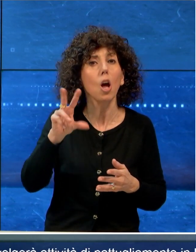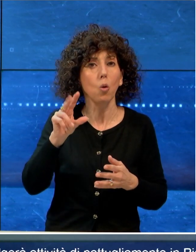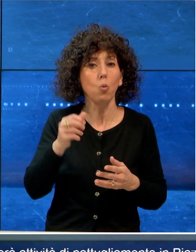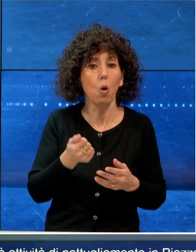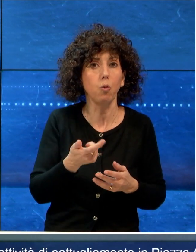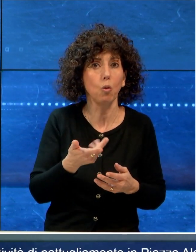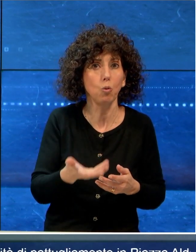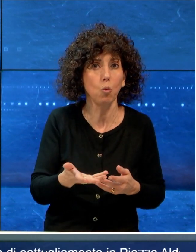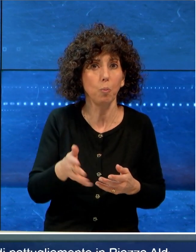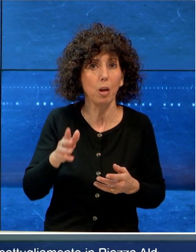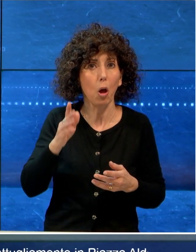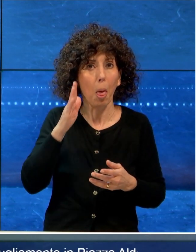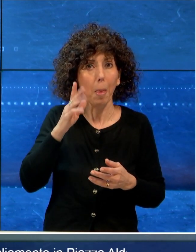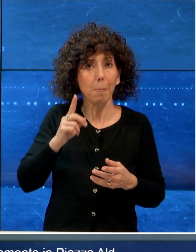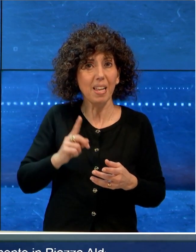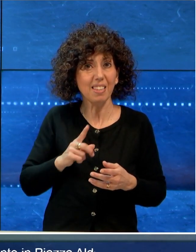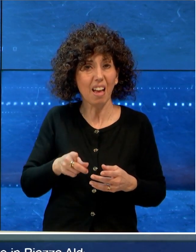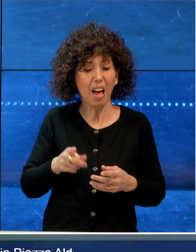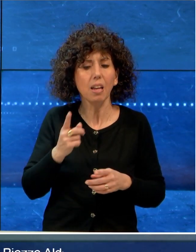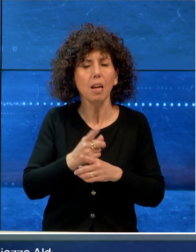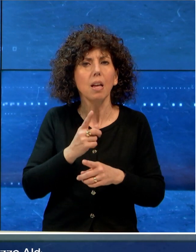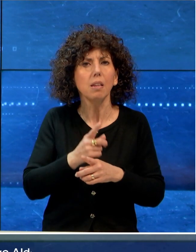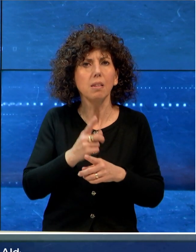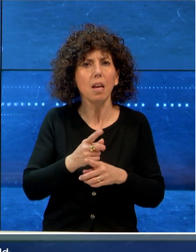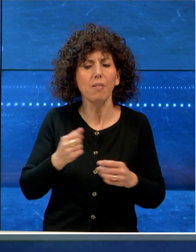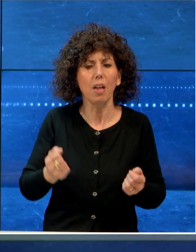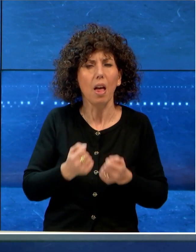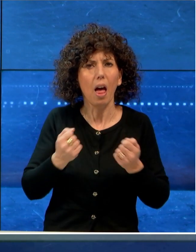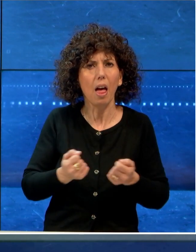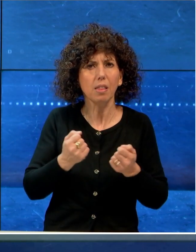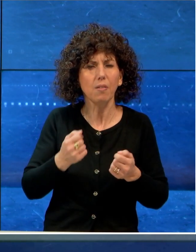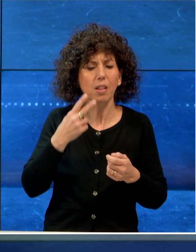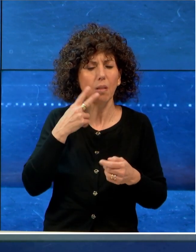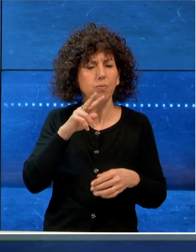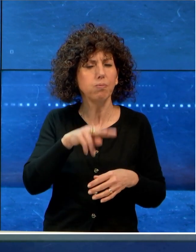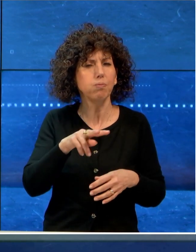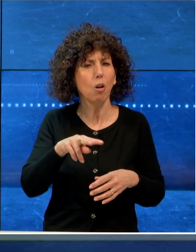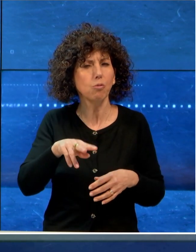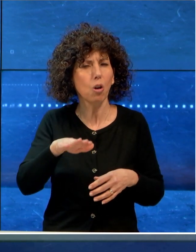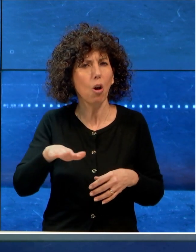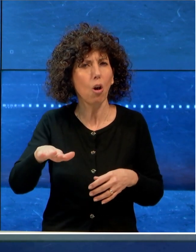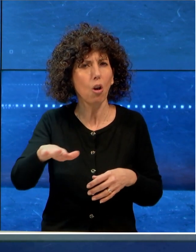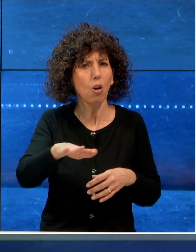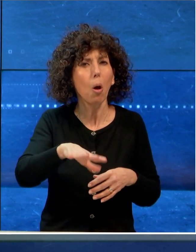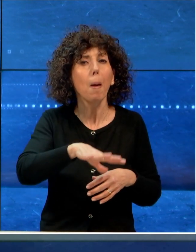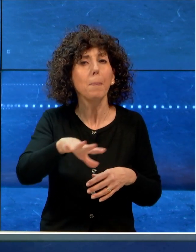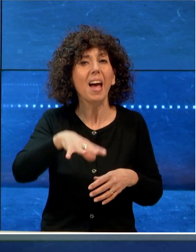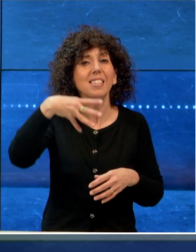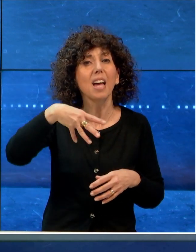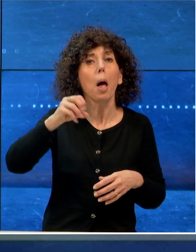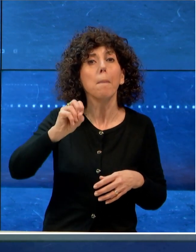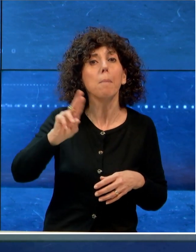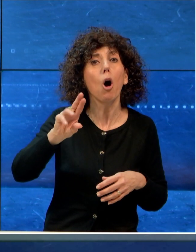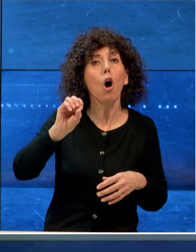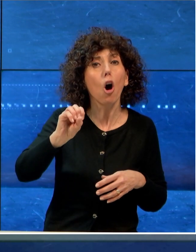numero di militari che svolgerà attività di pattugliamento in Piazza Moro